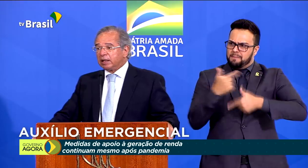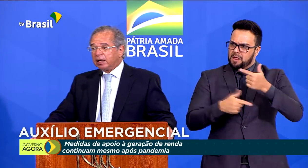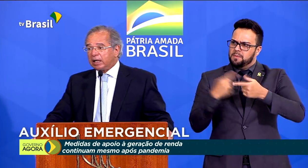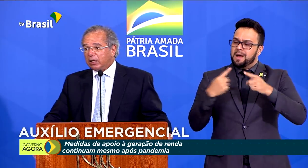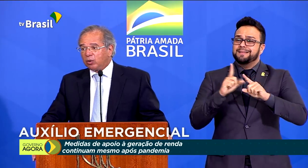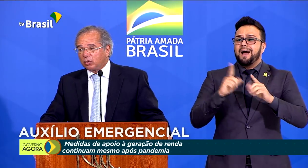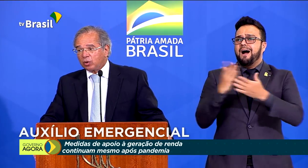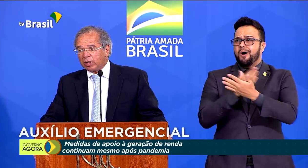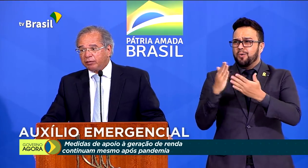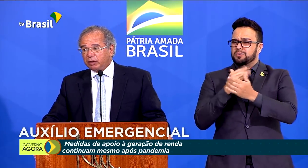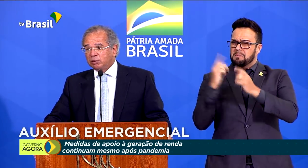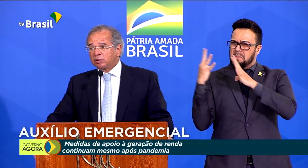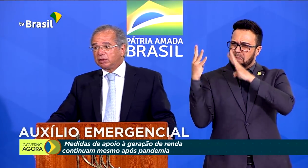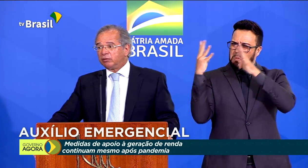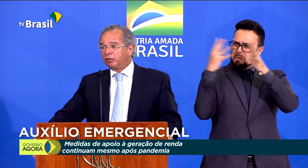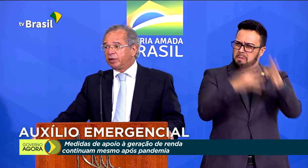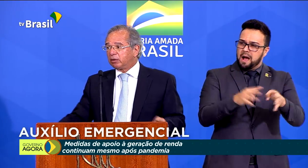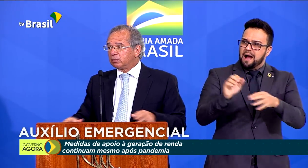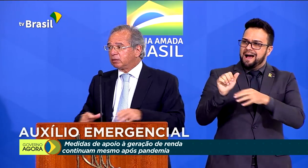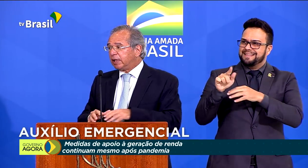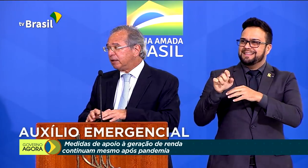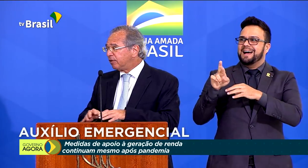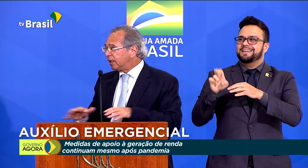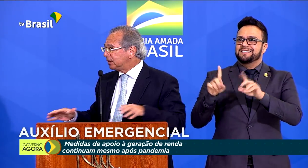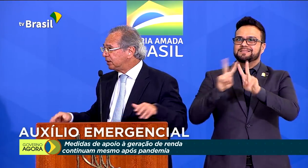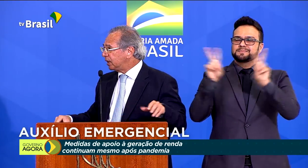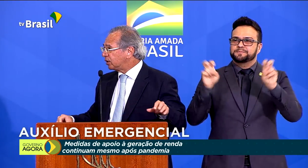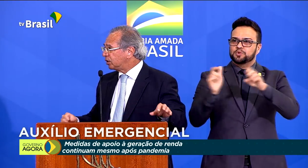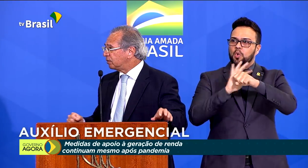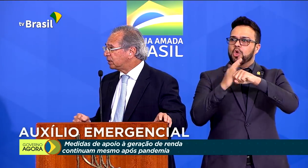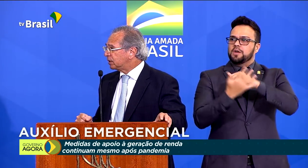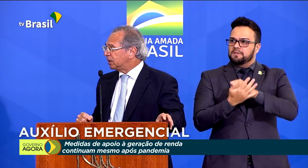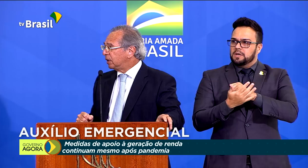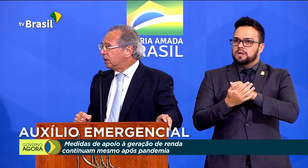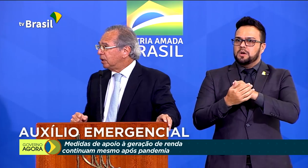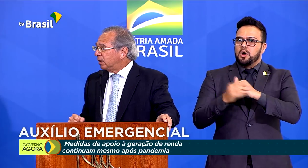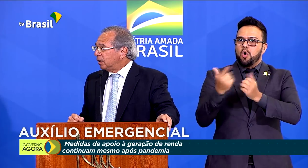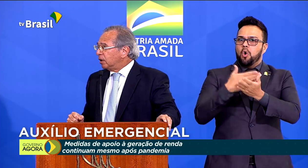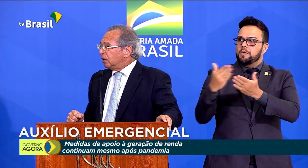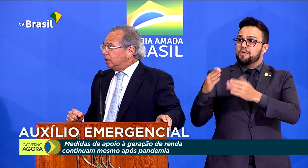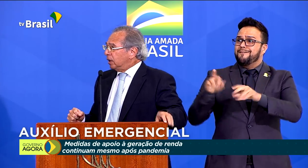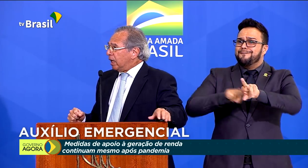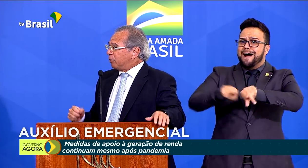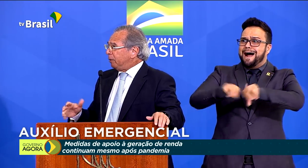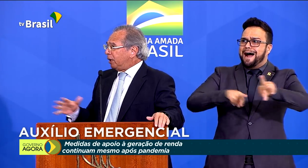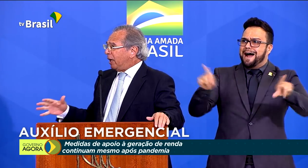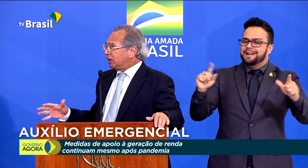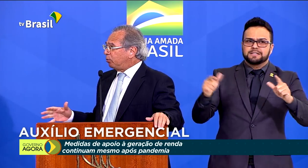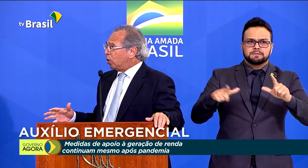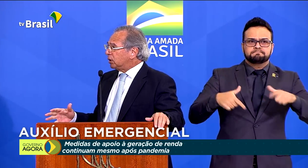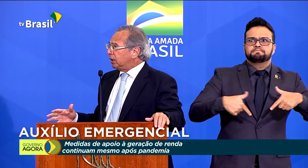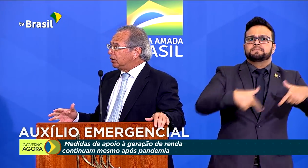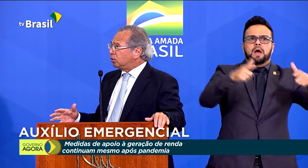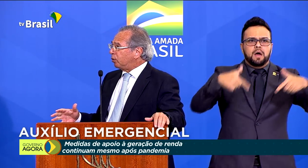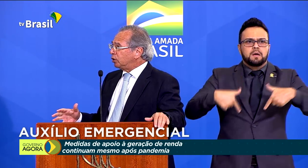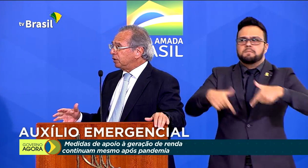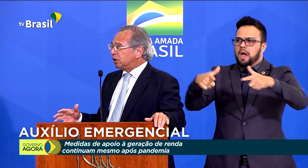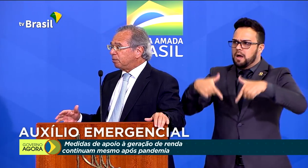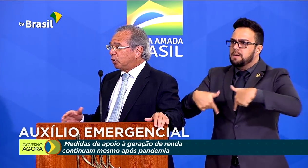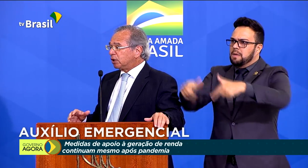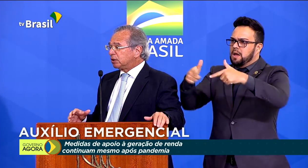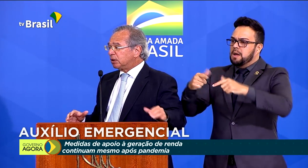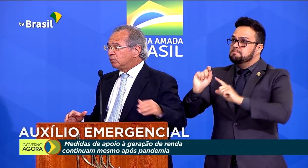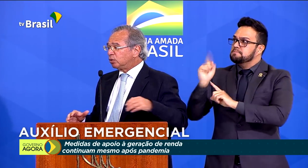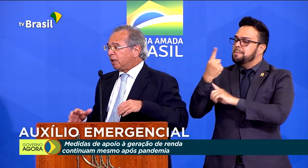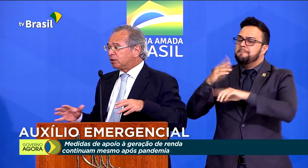ao coronavírus envolveram várias iniciativas. A primeira e mais importante, do ponto